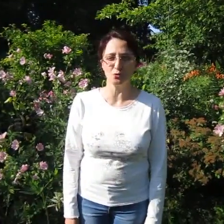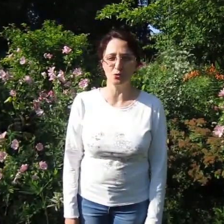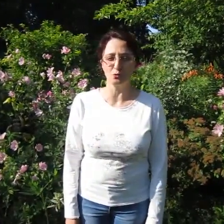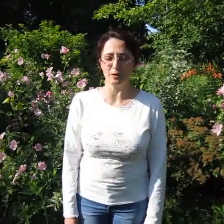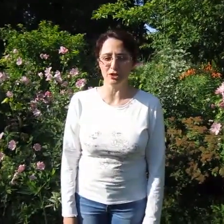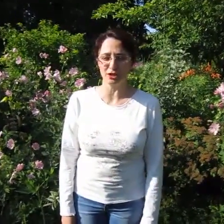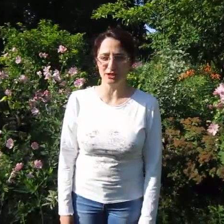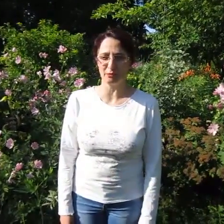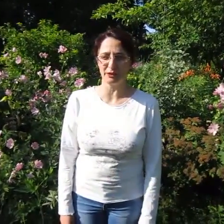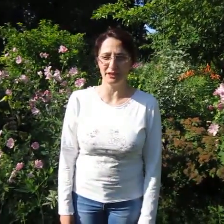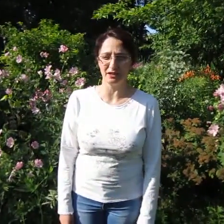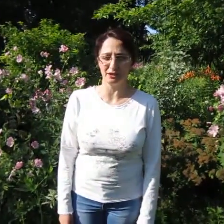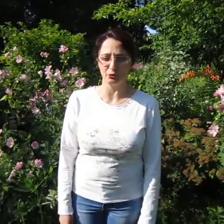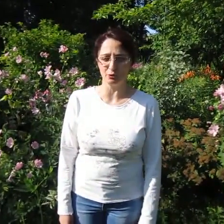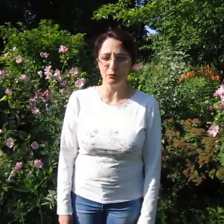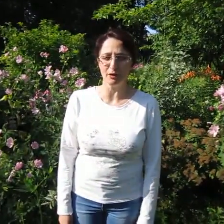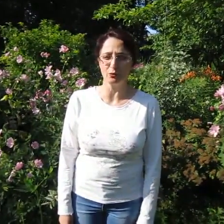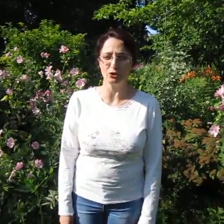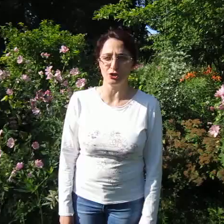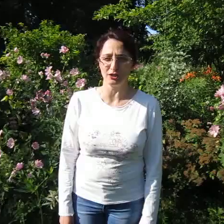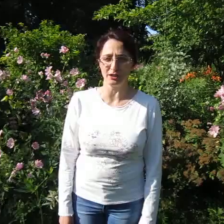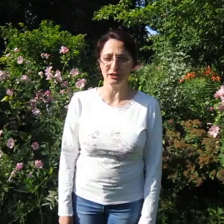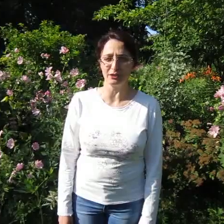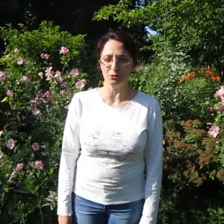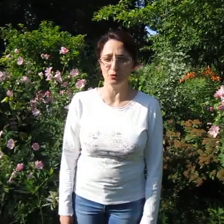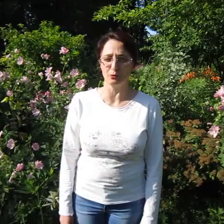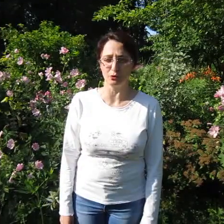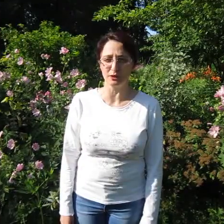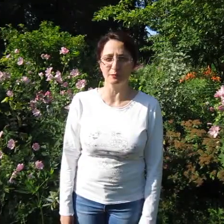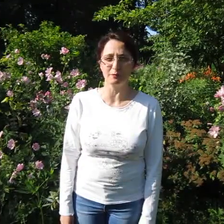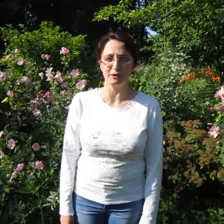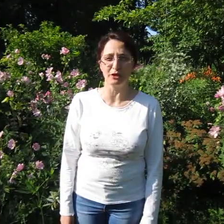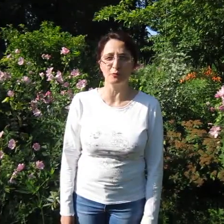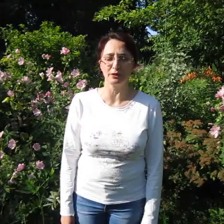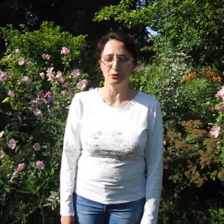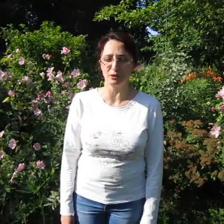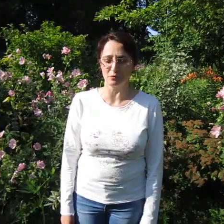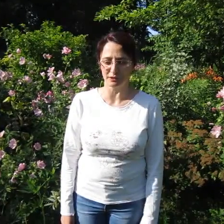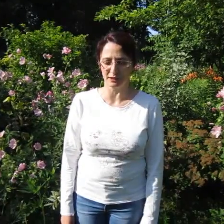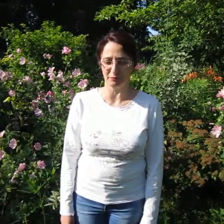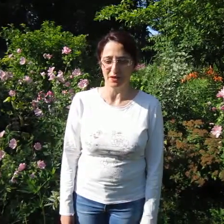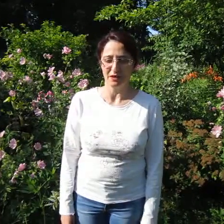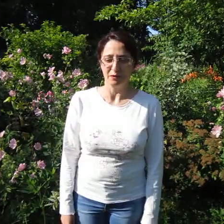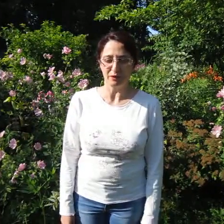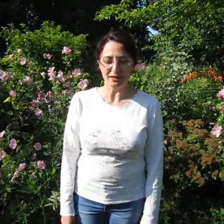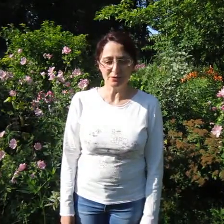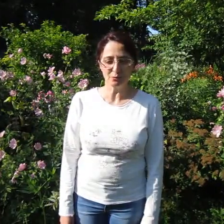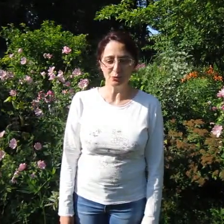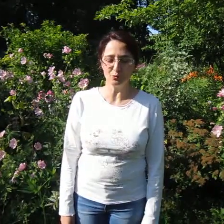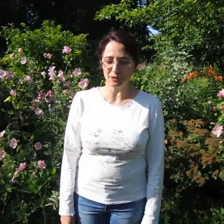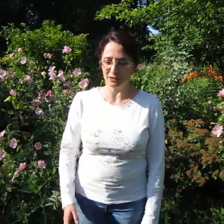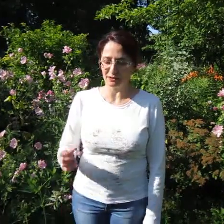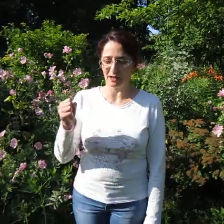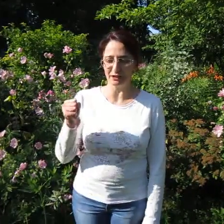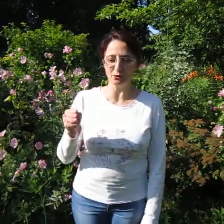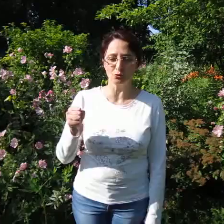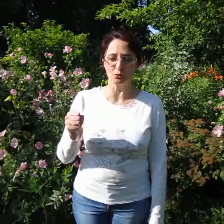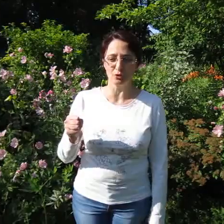упражнение, благодаря которому мои ученики легко и просто запоминают предлоги места. Показывать буду медленно. Одну руку мы